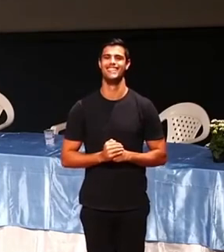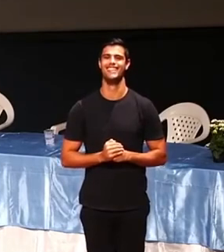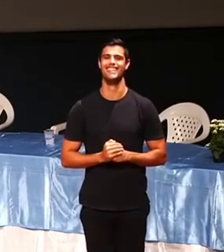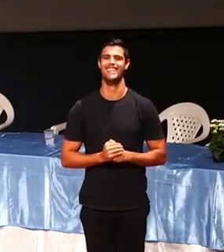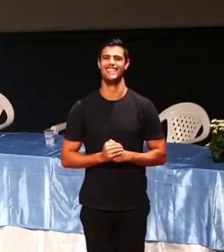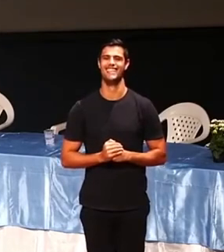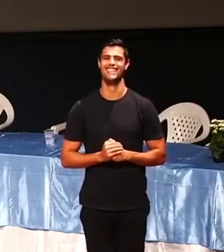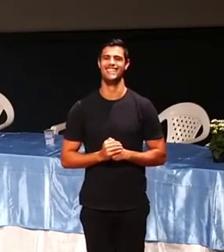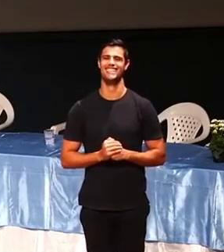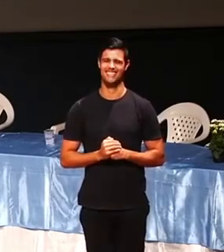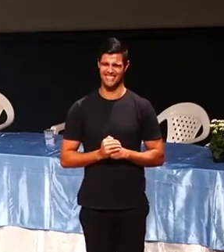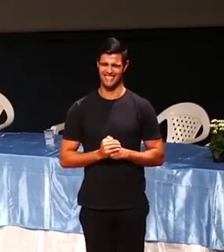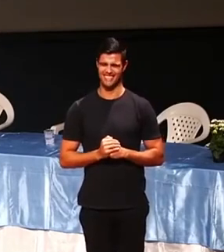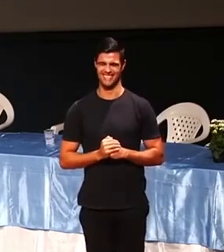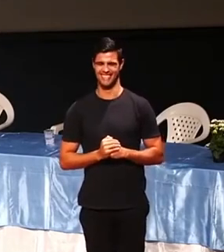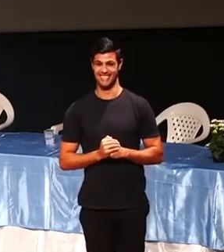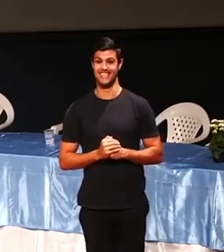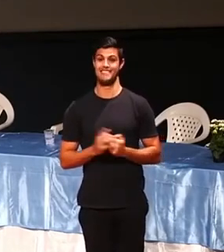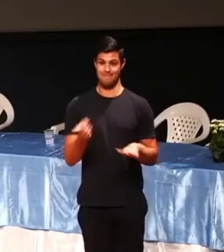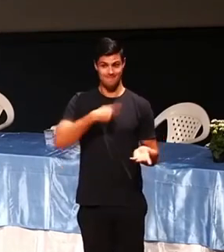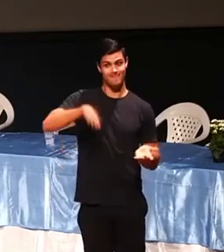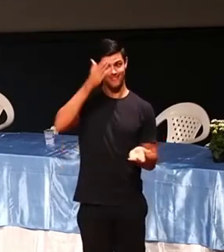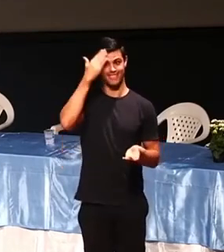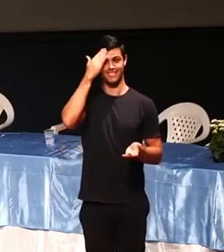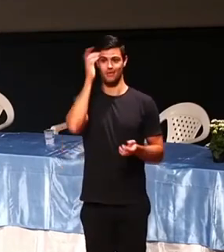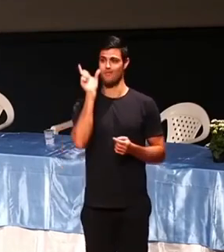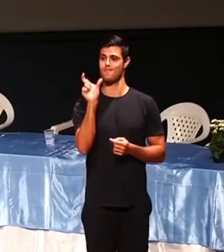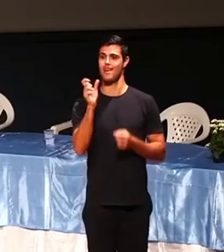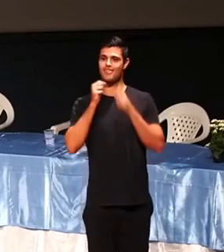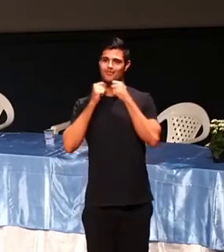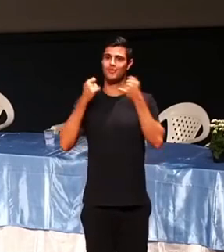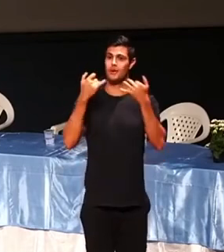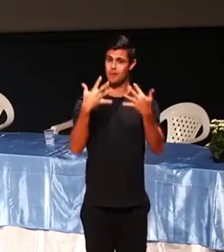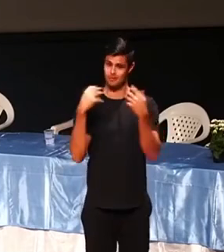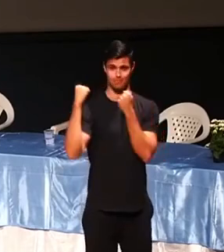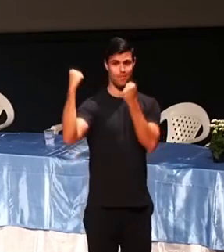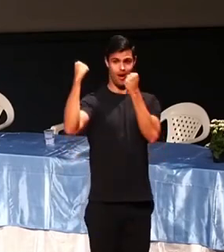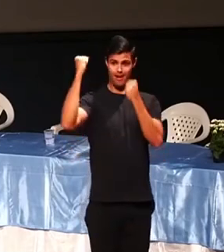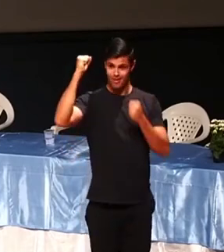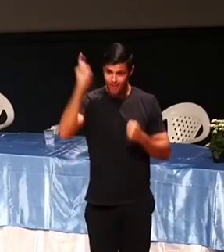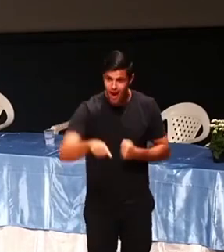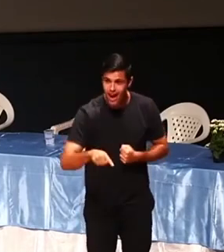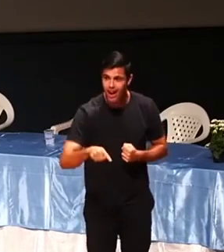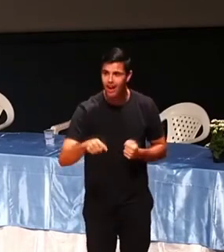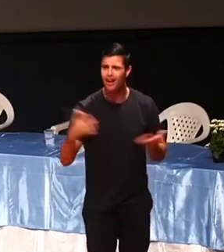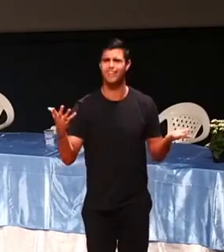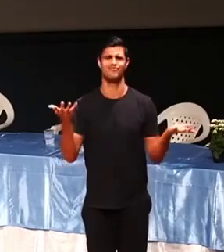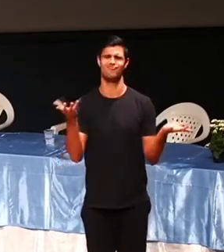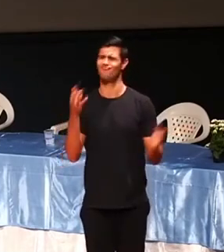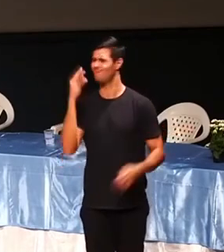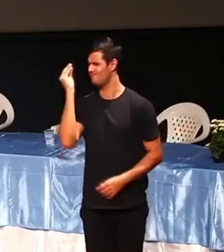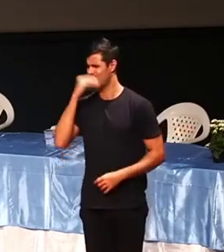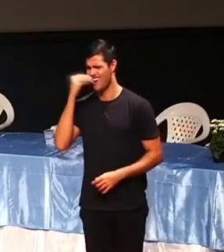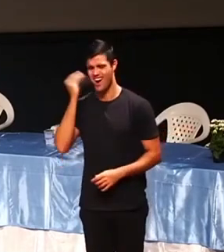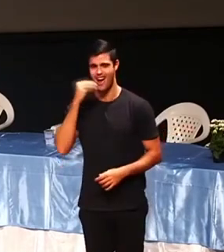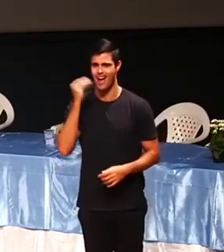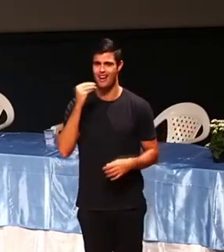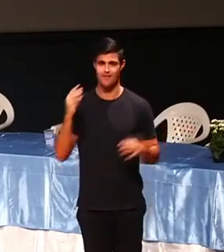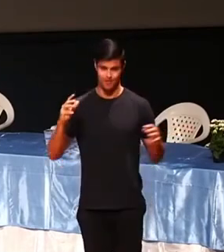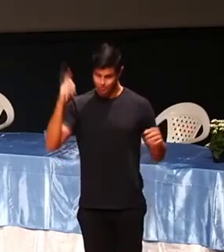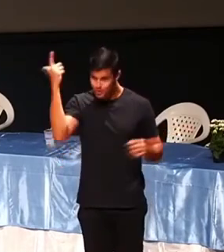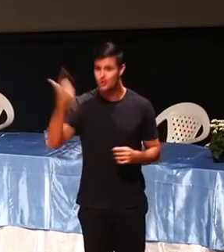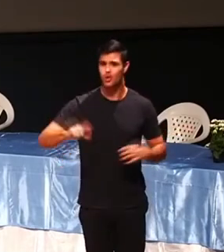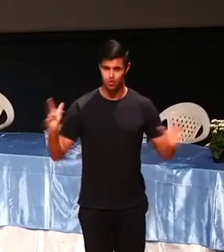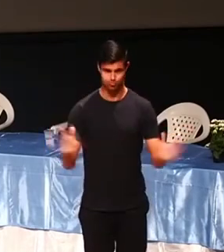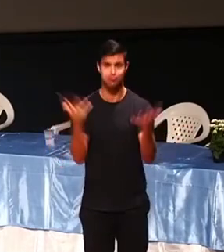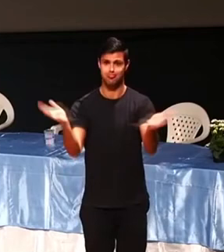Vocês viram que a palavra tem poder. Tem ou não tem? Foi um tem frouxo. Vamos fazer outro teste então. Só pra ver se a palavra tem poder ou